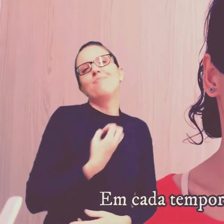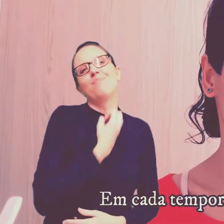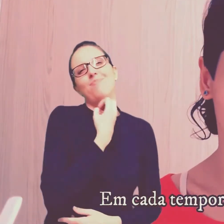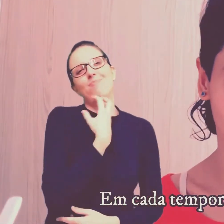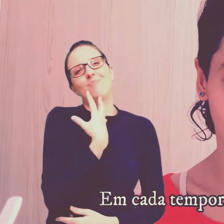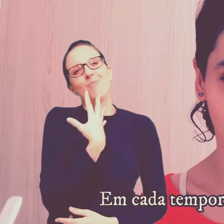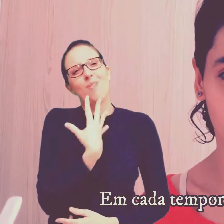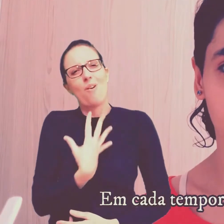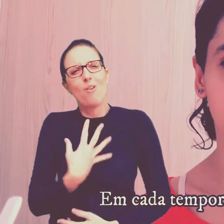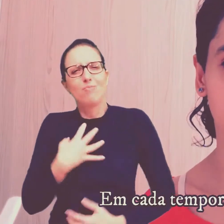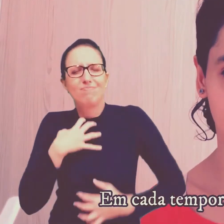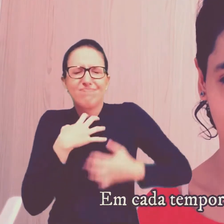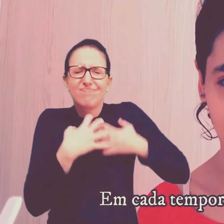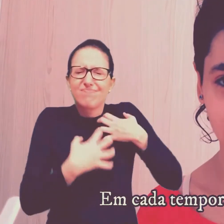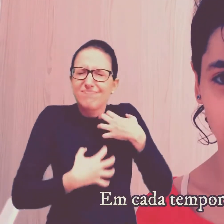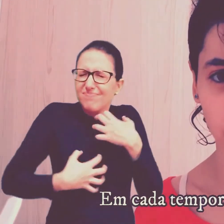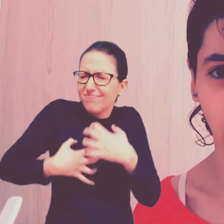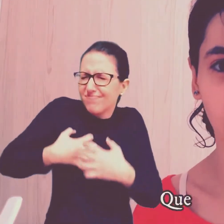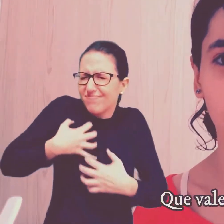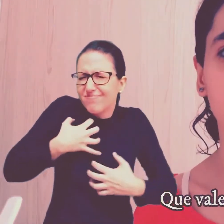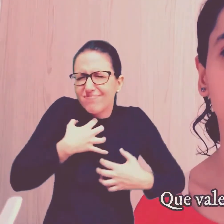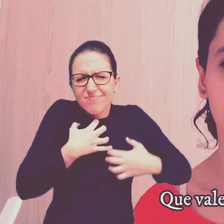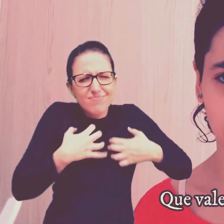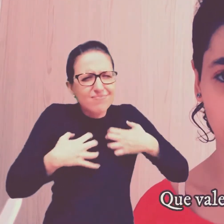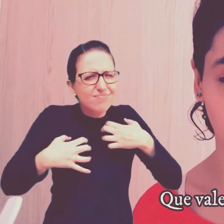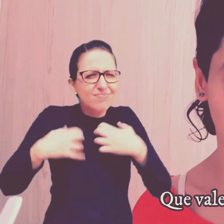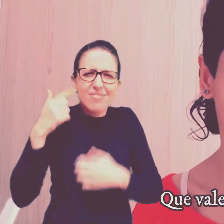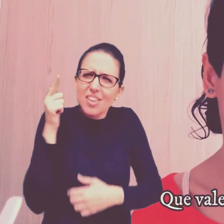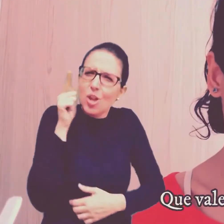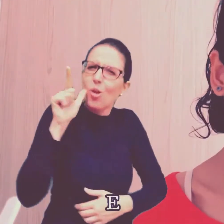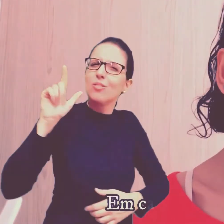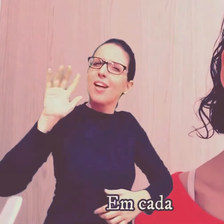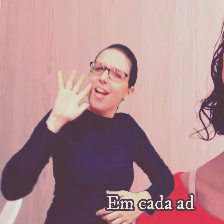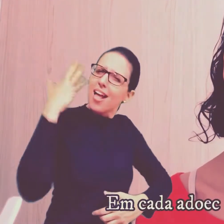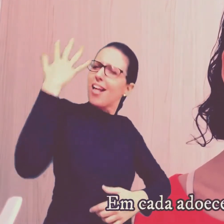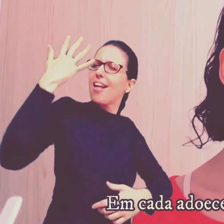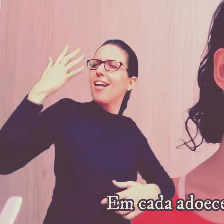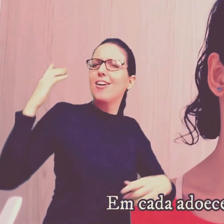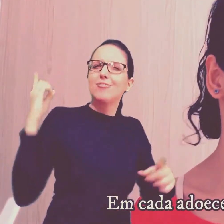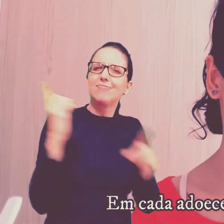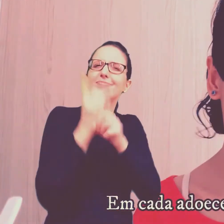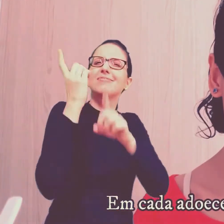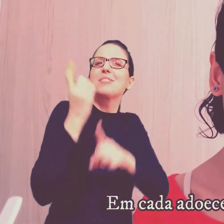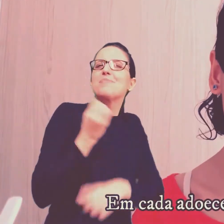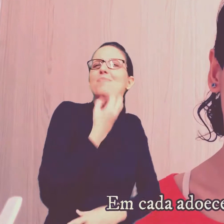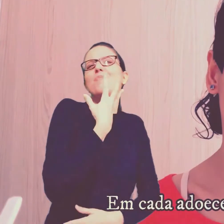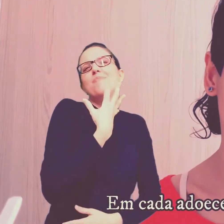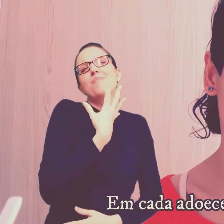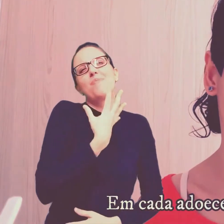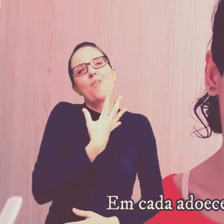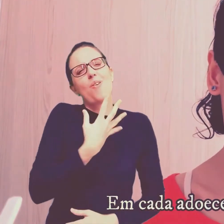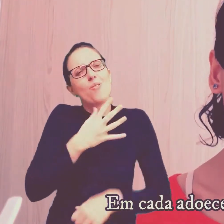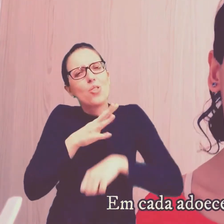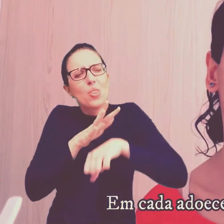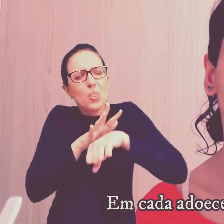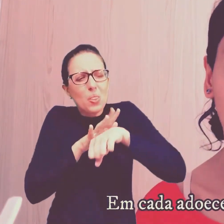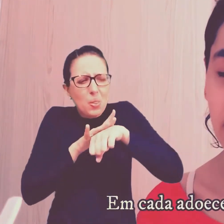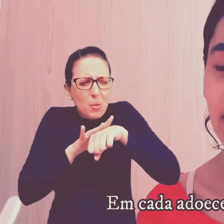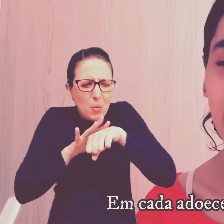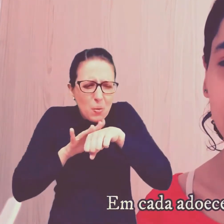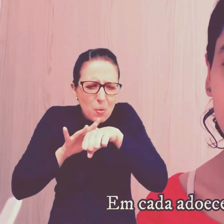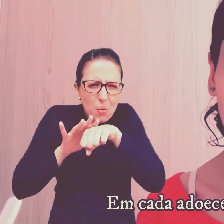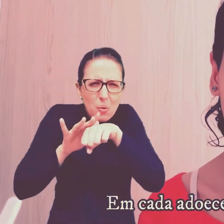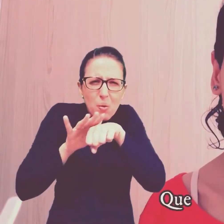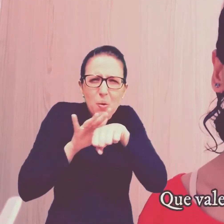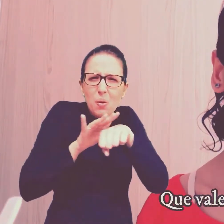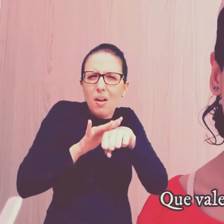caso do temporal Angst hava, que vale a pena, em caso de durabilidade ou